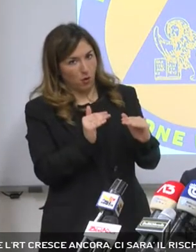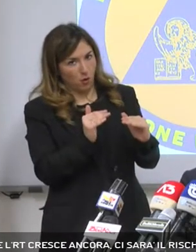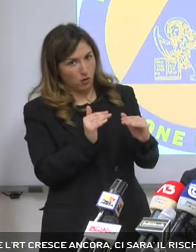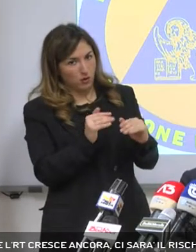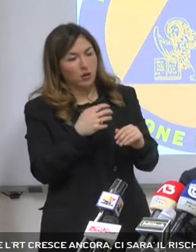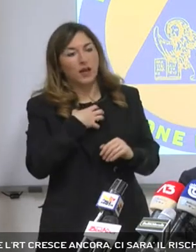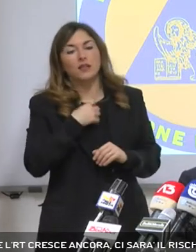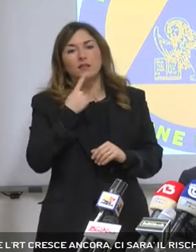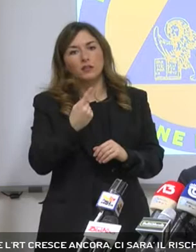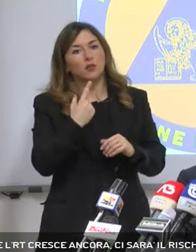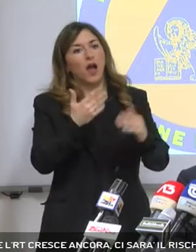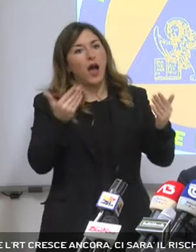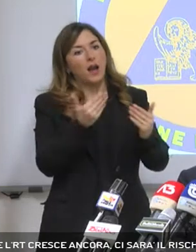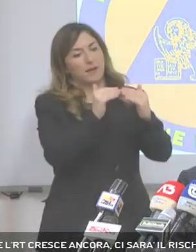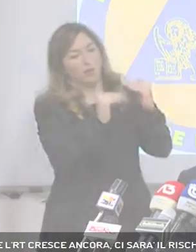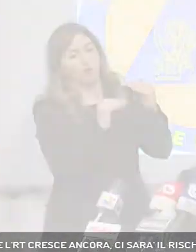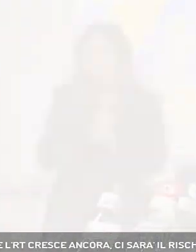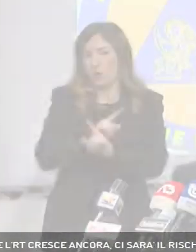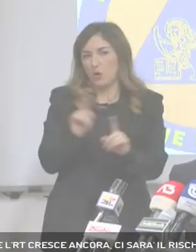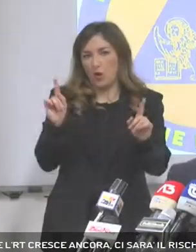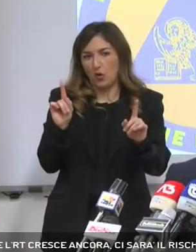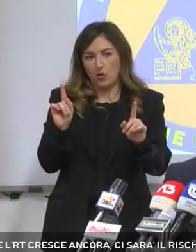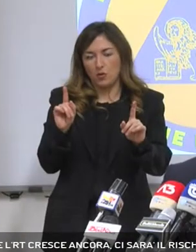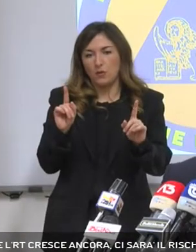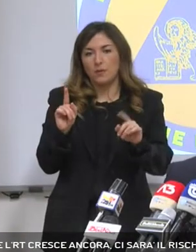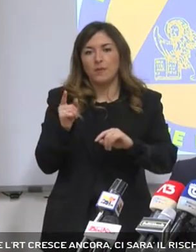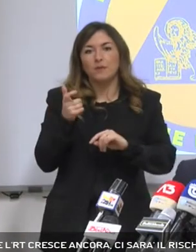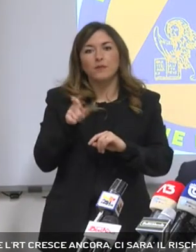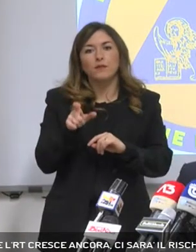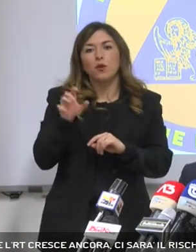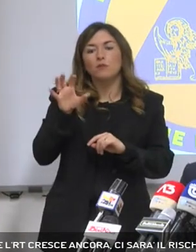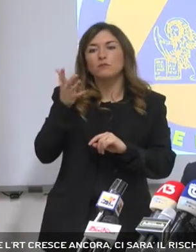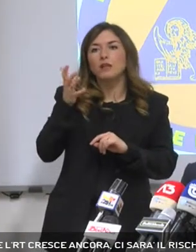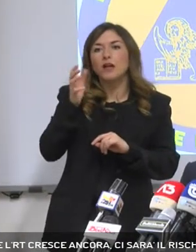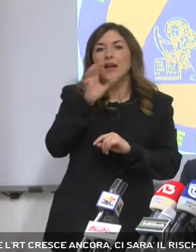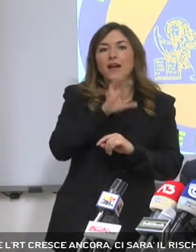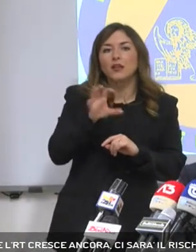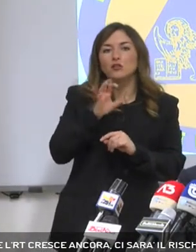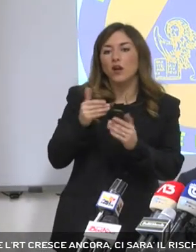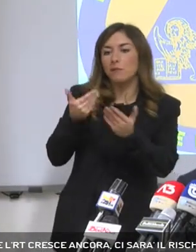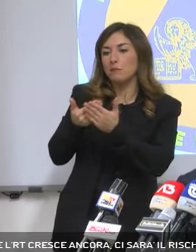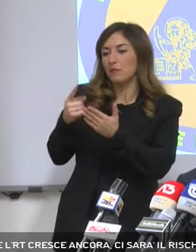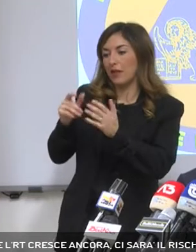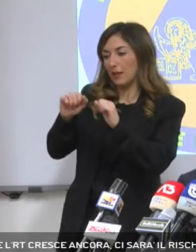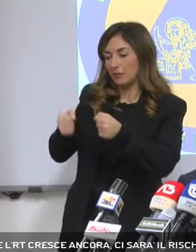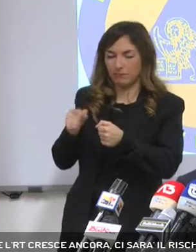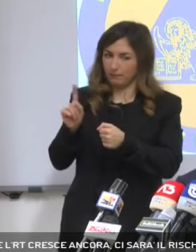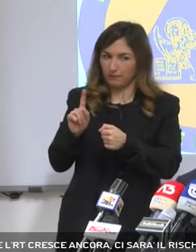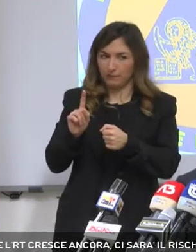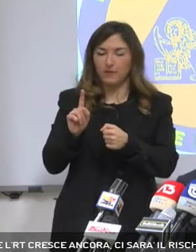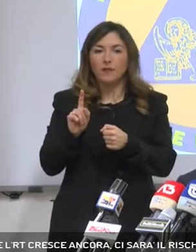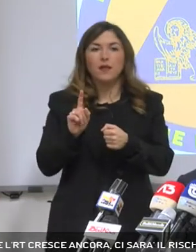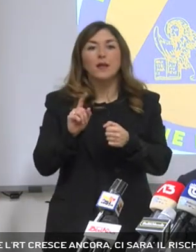condizione oltre la quale non si può andare che quella dei motori al minimo. Non è la proposta delle regioni per gli impianti, per gli impianti io vado a portare la